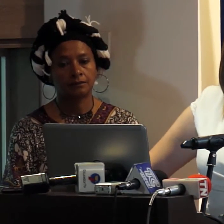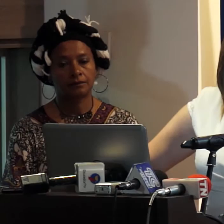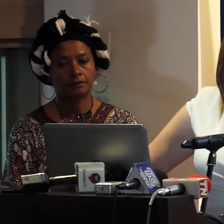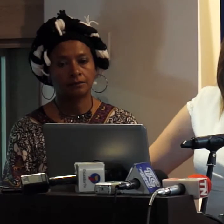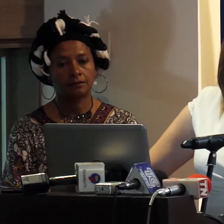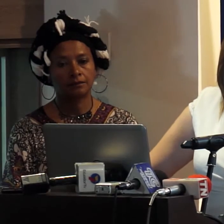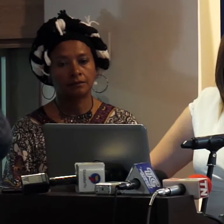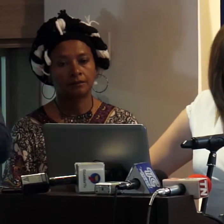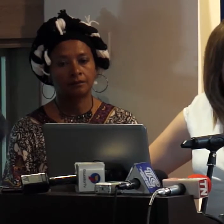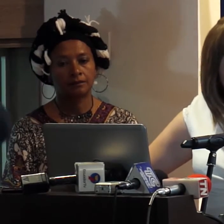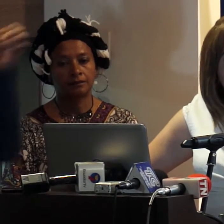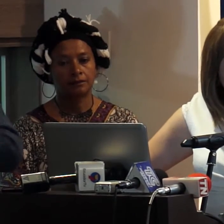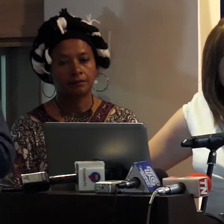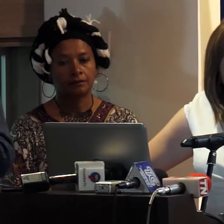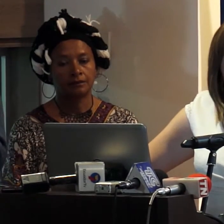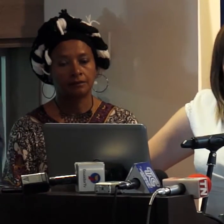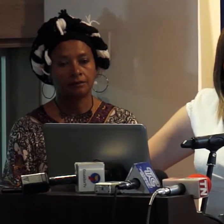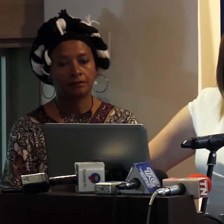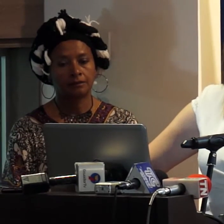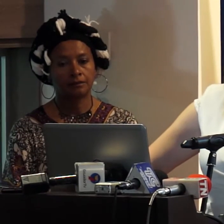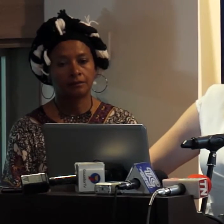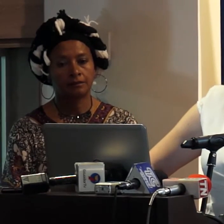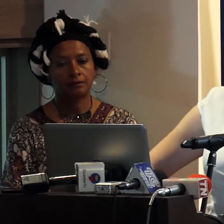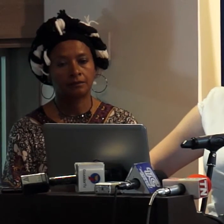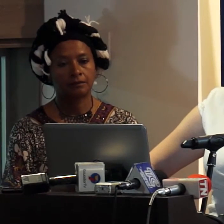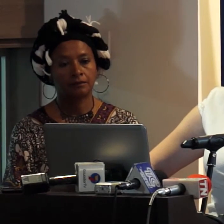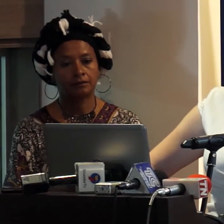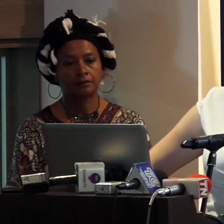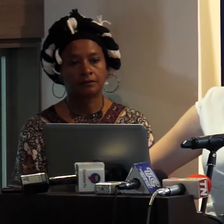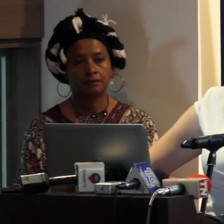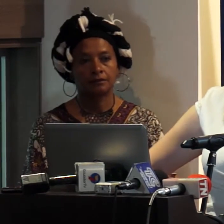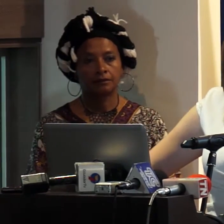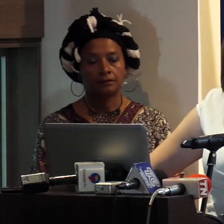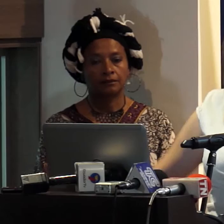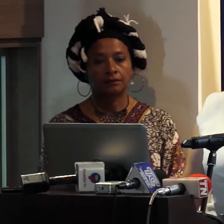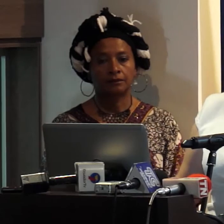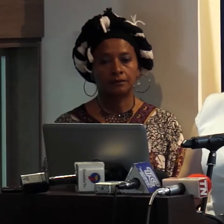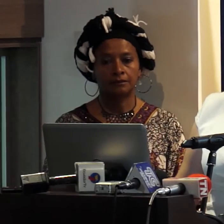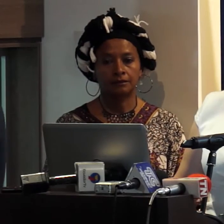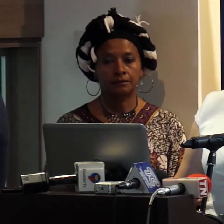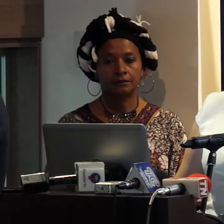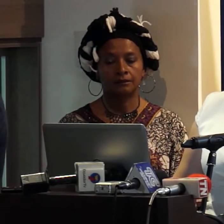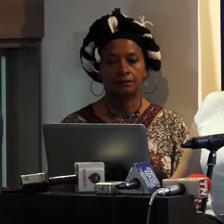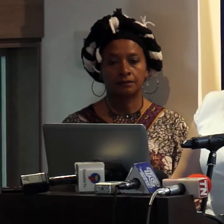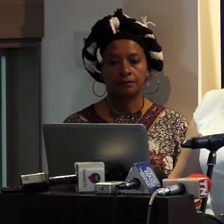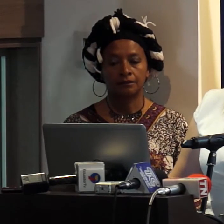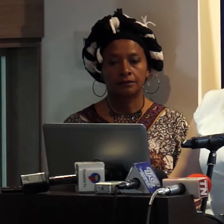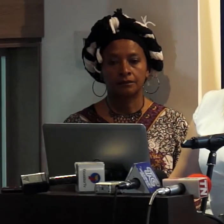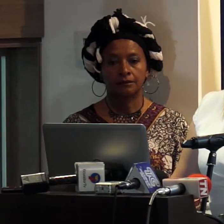usan últimamente a propósito de que los niños y las niñas son la tendencia de consumo en el mundo